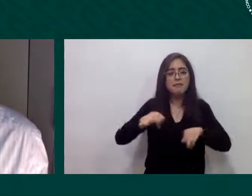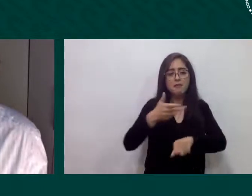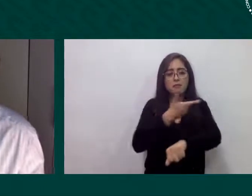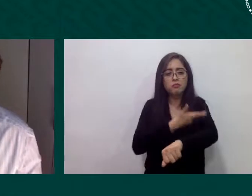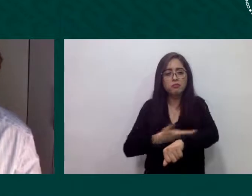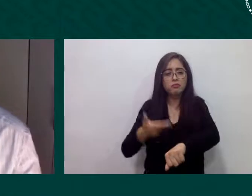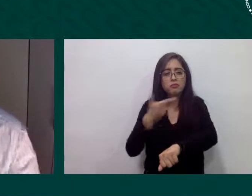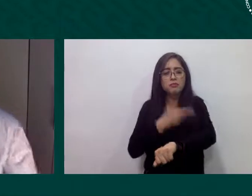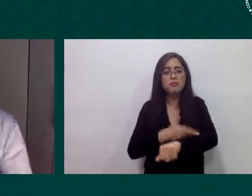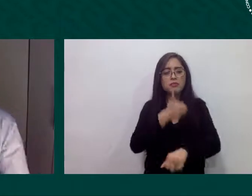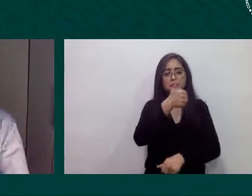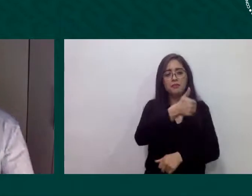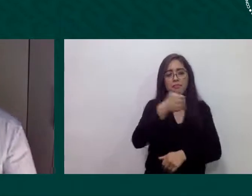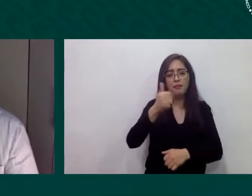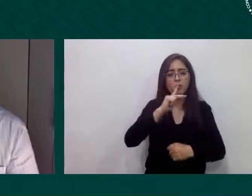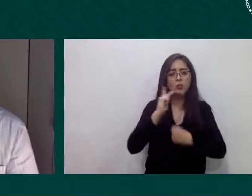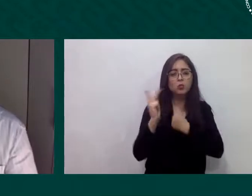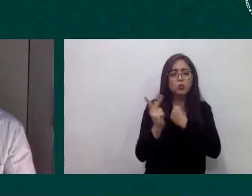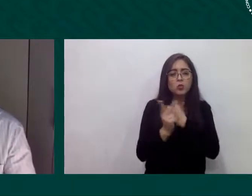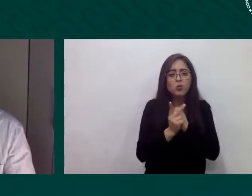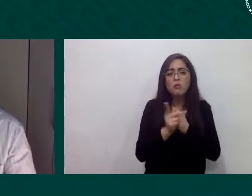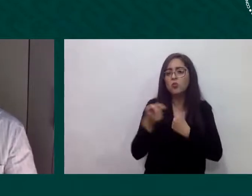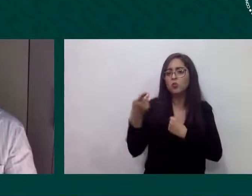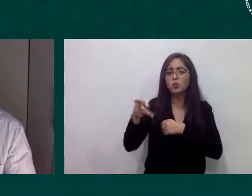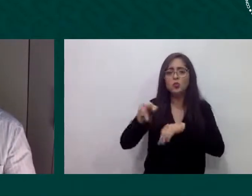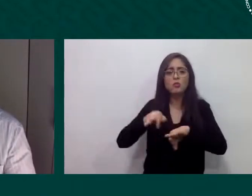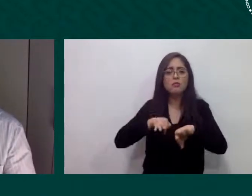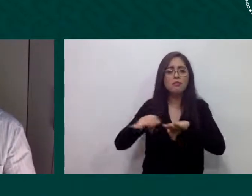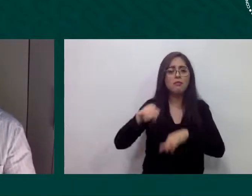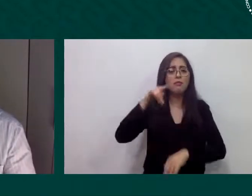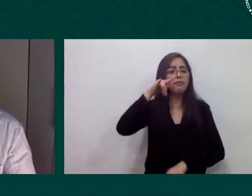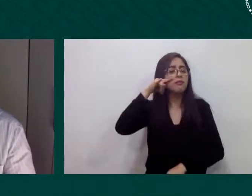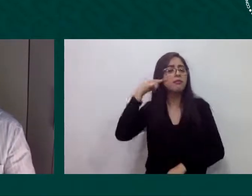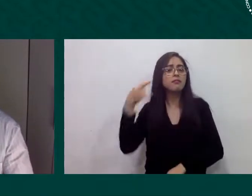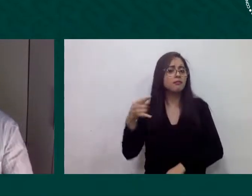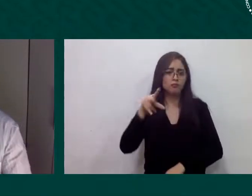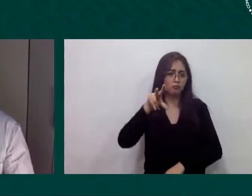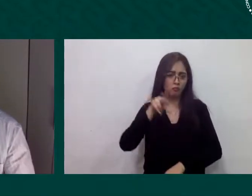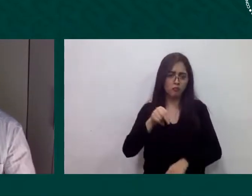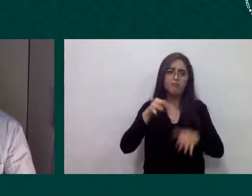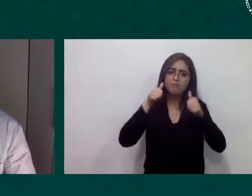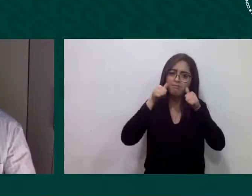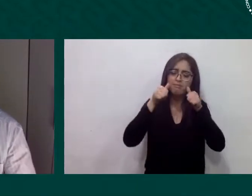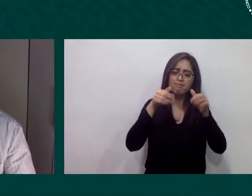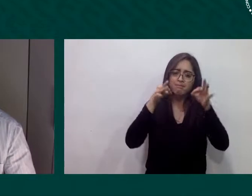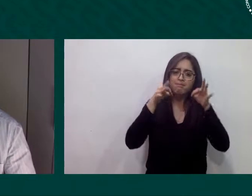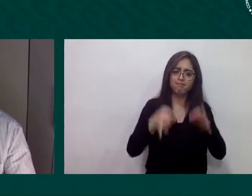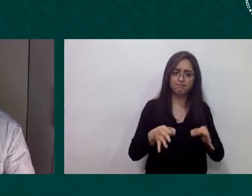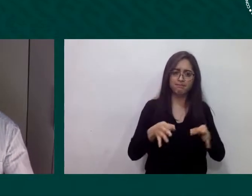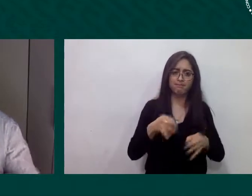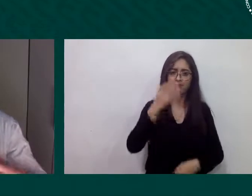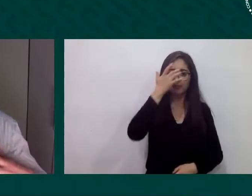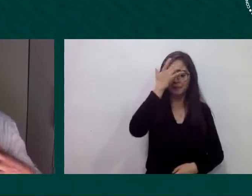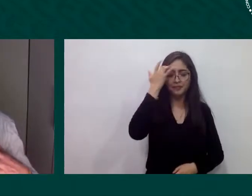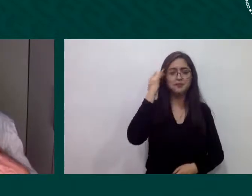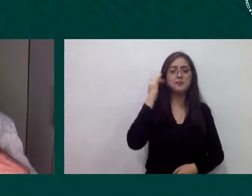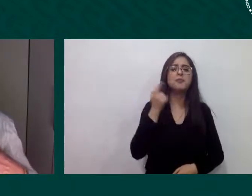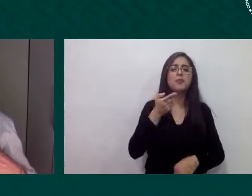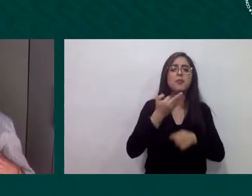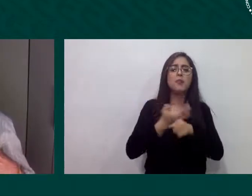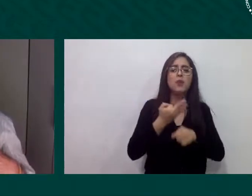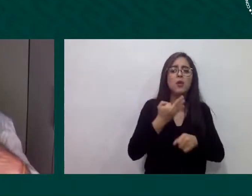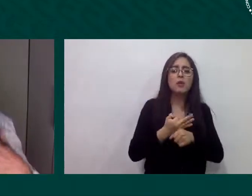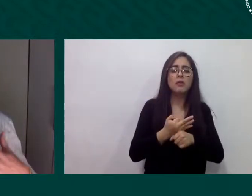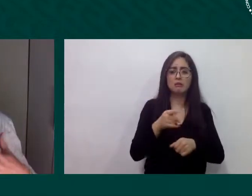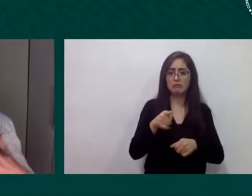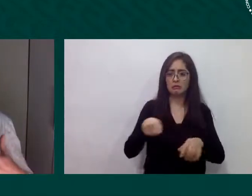desaparecidos lo que entiendo decir también por este tema es que es importante que especialmente los